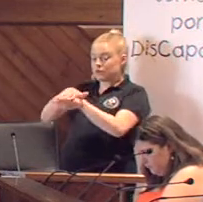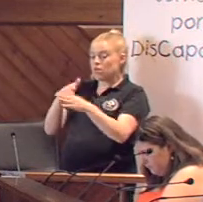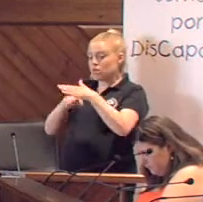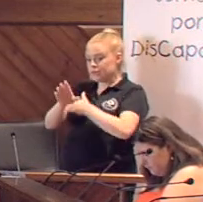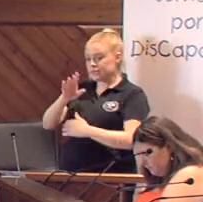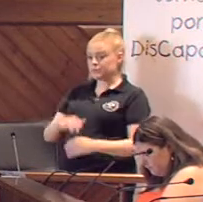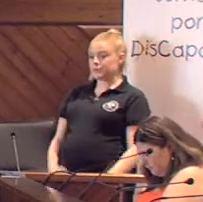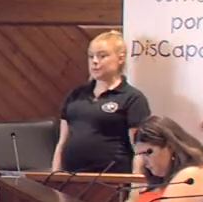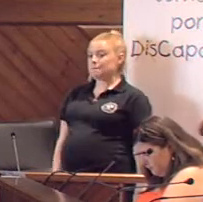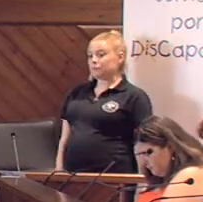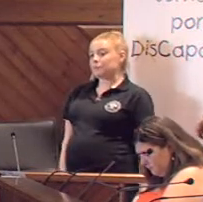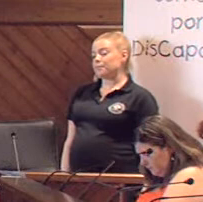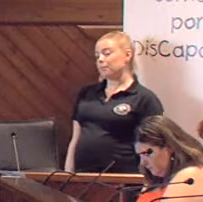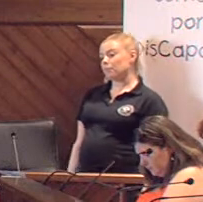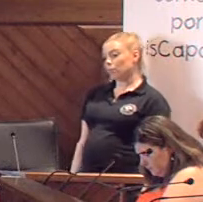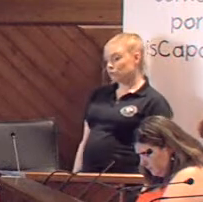accesible.